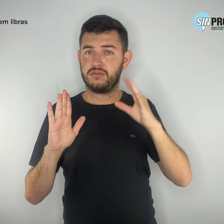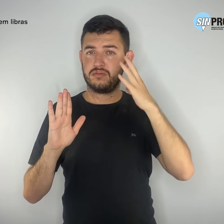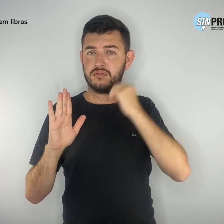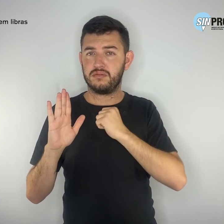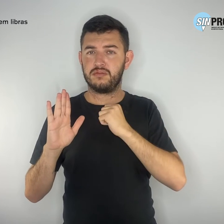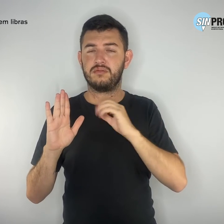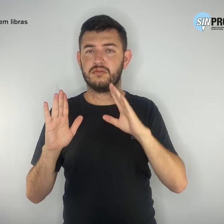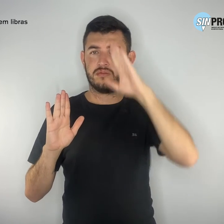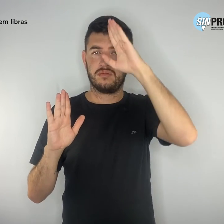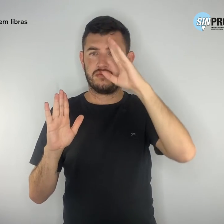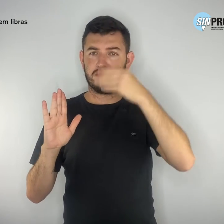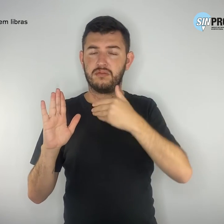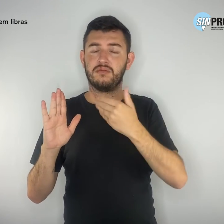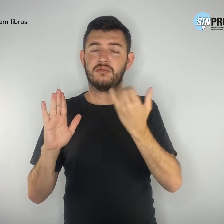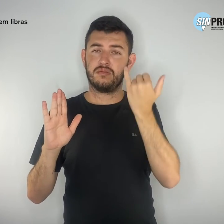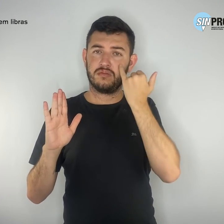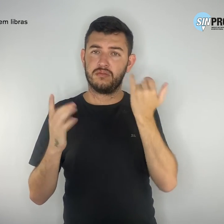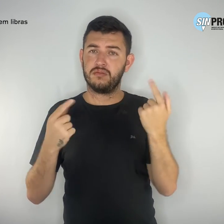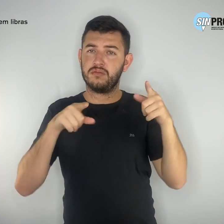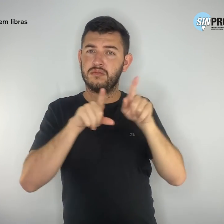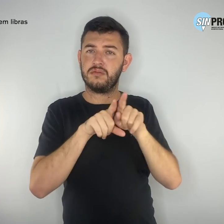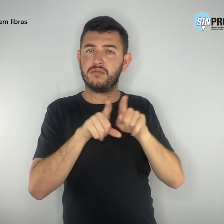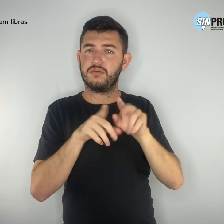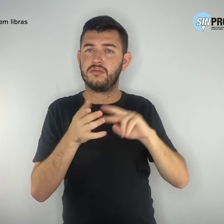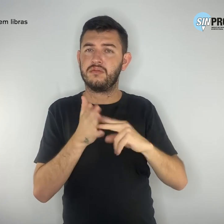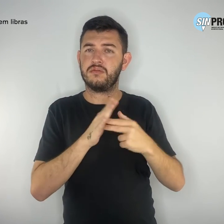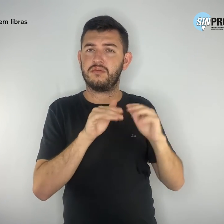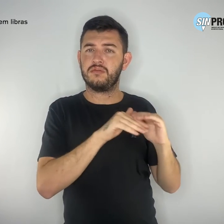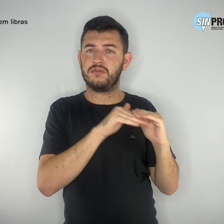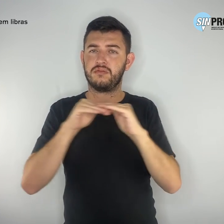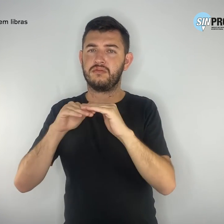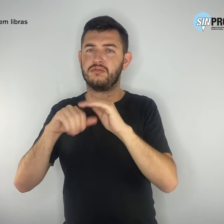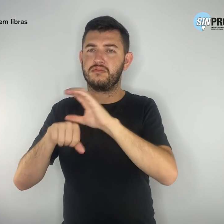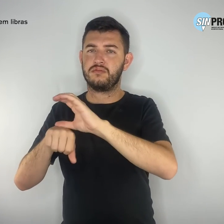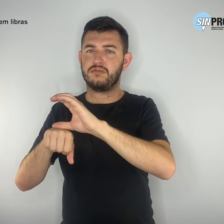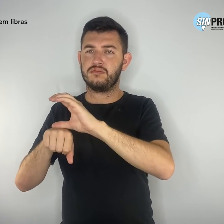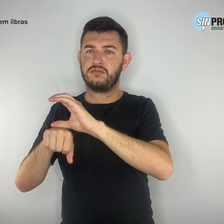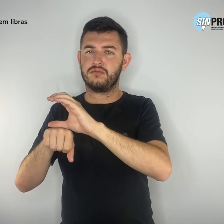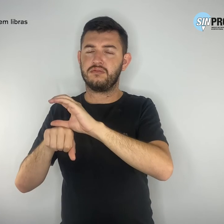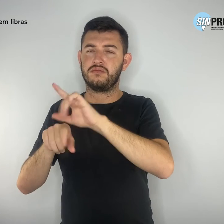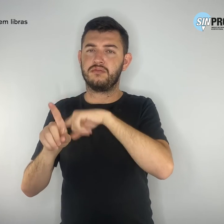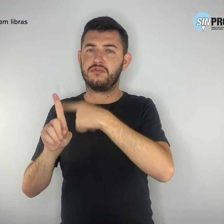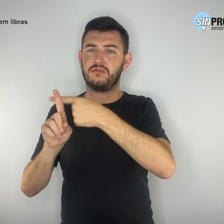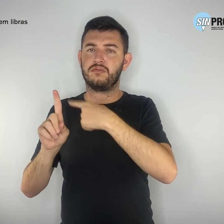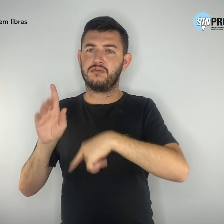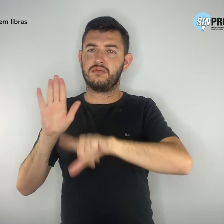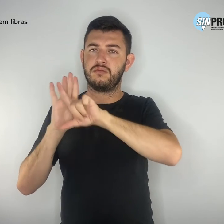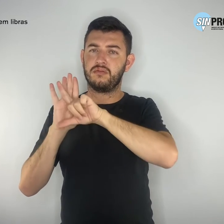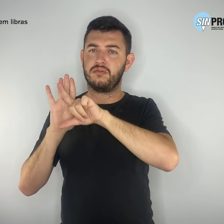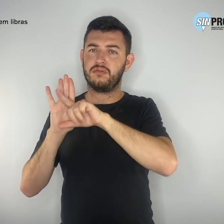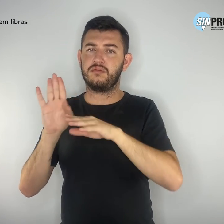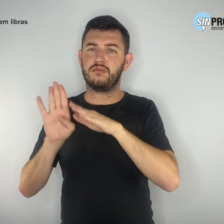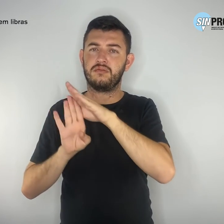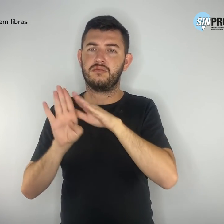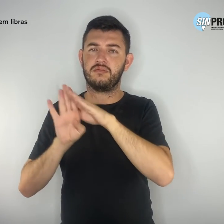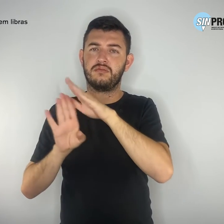afronta à Constituição Federal e à lei de diretrizes e bases da educação nacional.